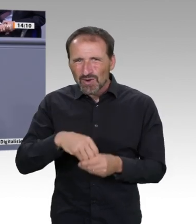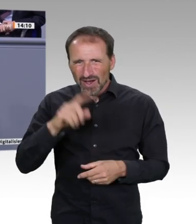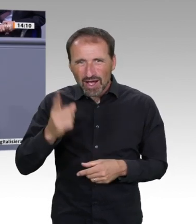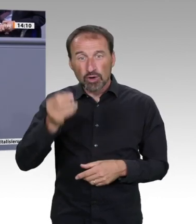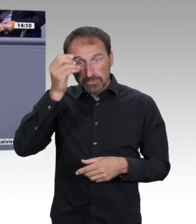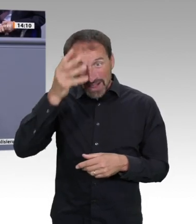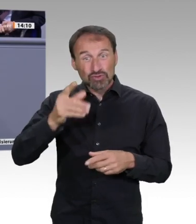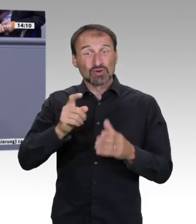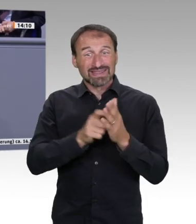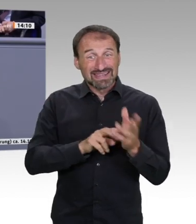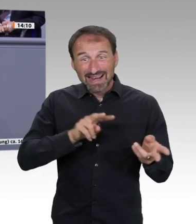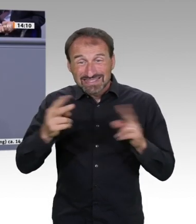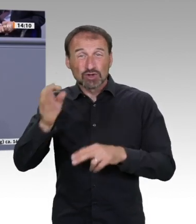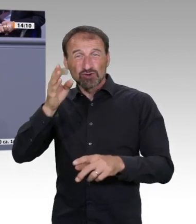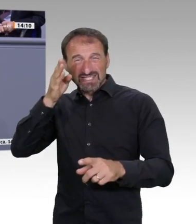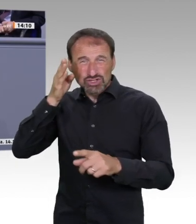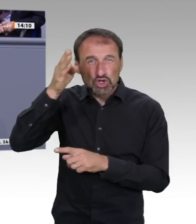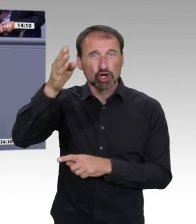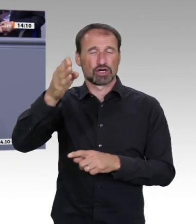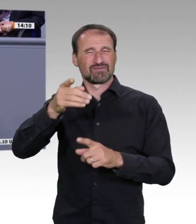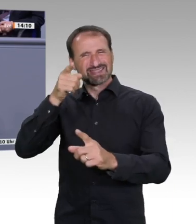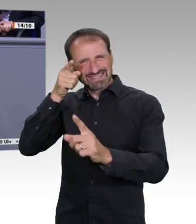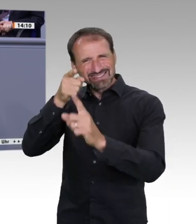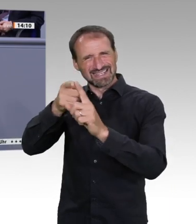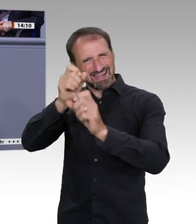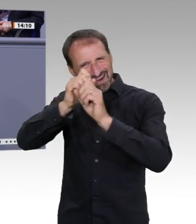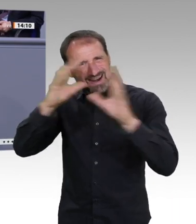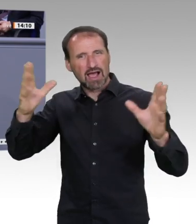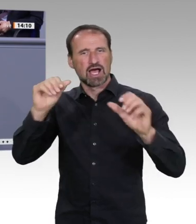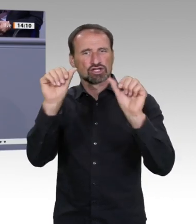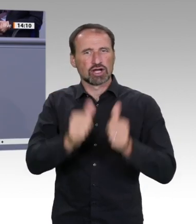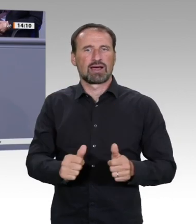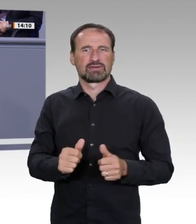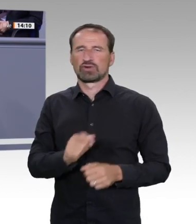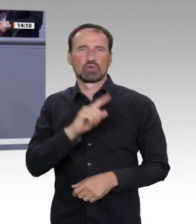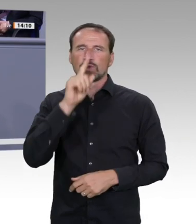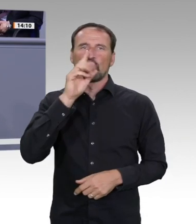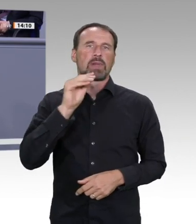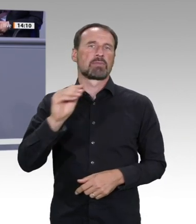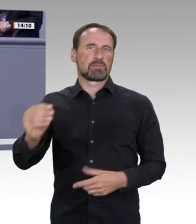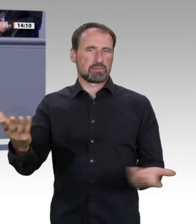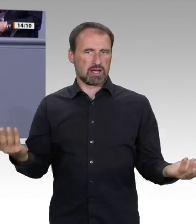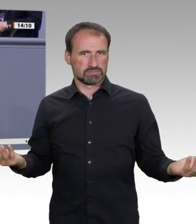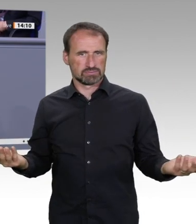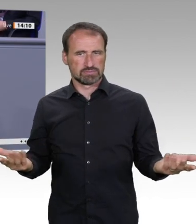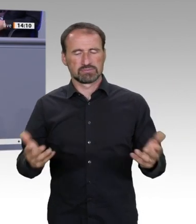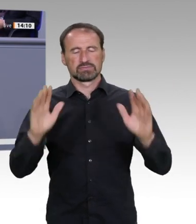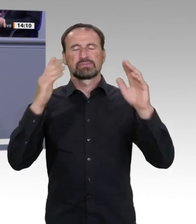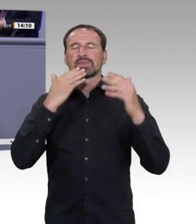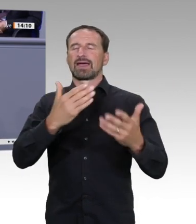und internationale Zusammenarbeit. Wir sehen das aktuell bei dem Thema Impfstoff,